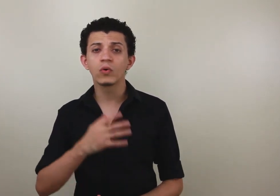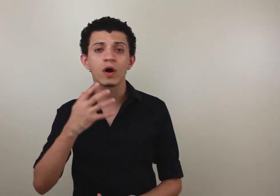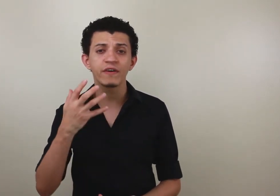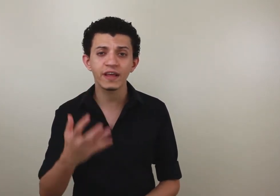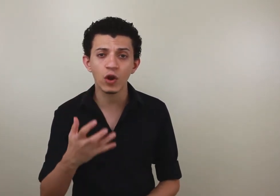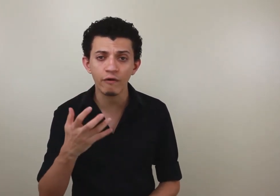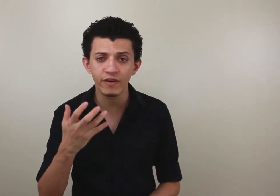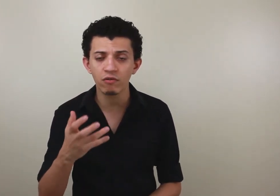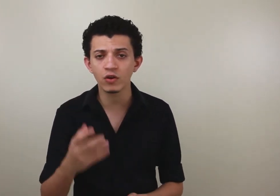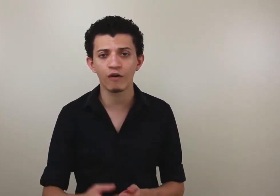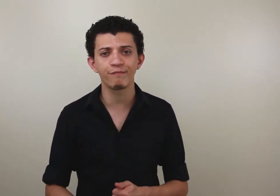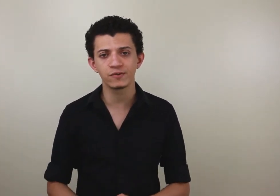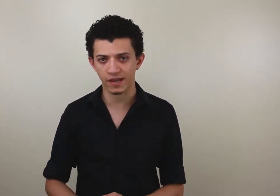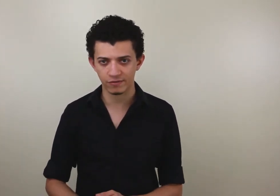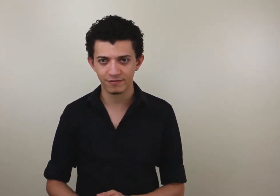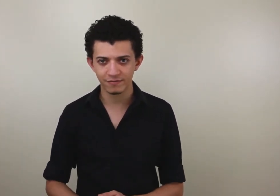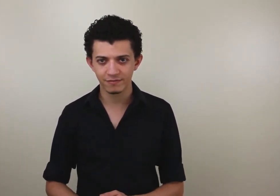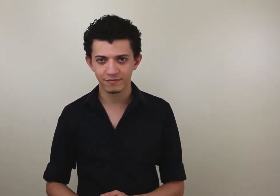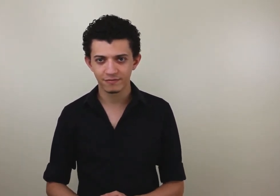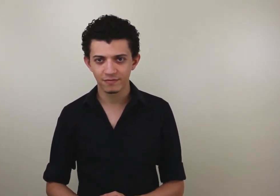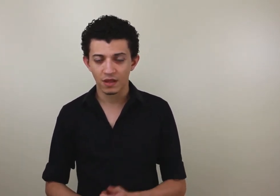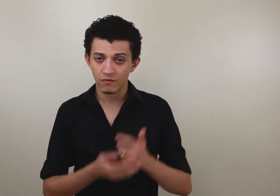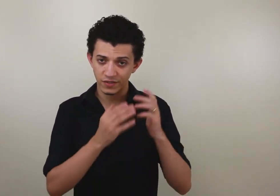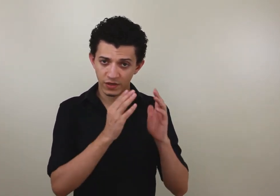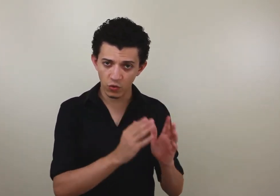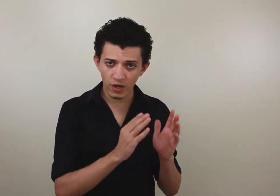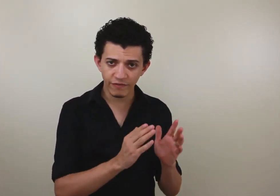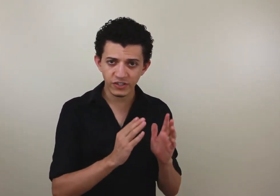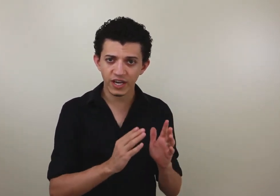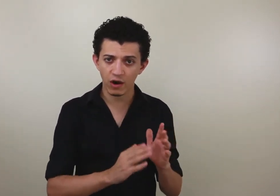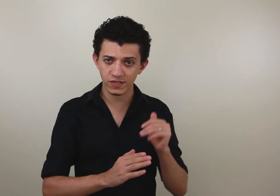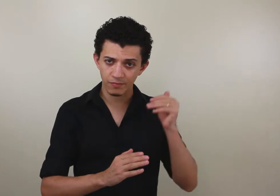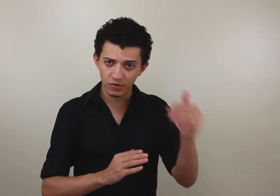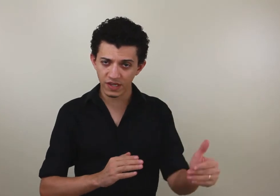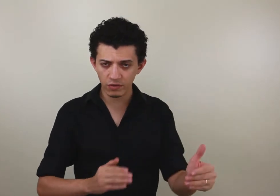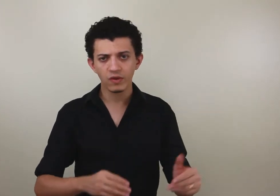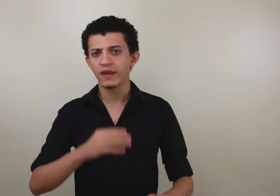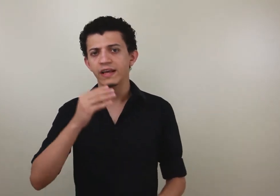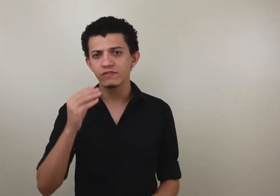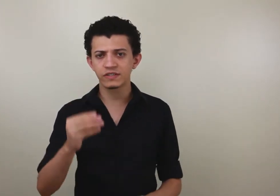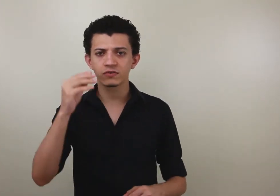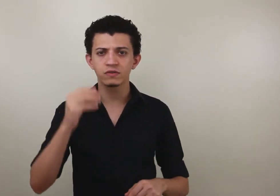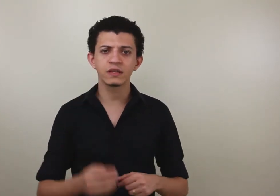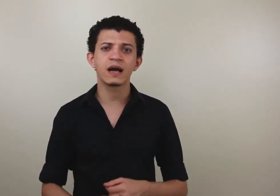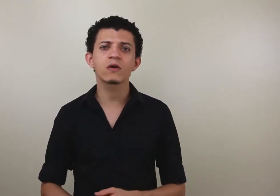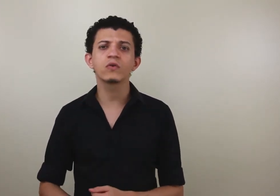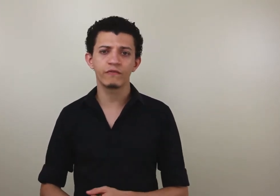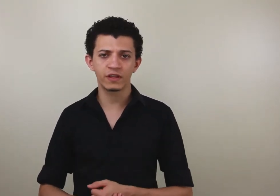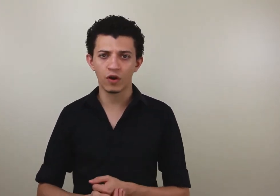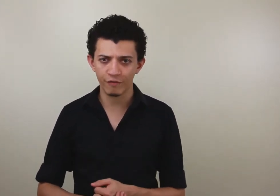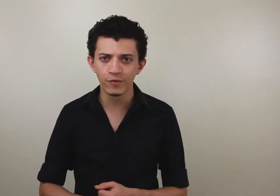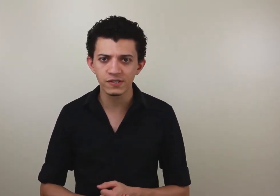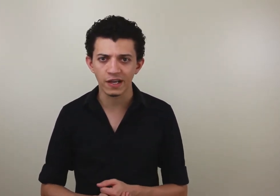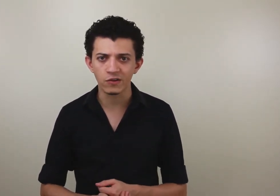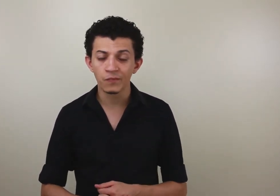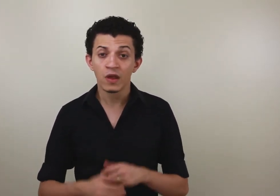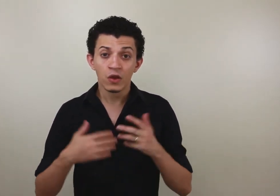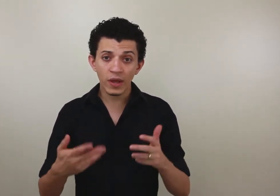99,9%. Você nunca vai chegar ao 100% se você se contentar com 99%. No